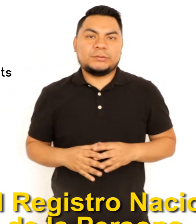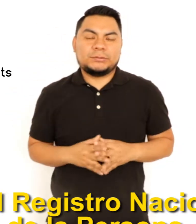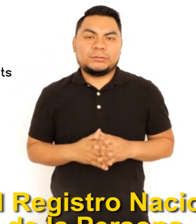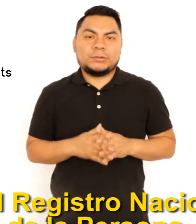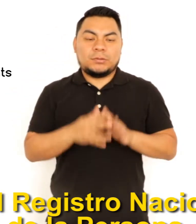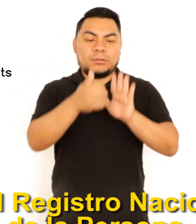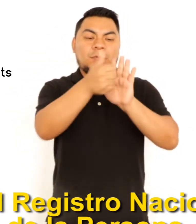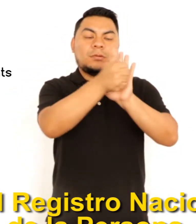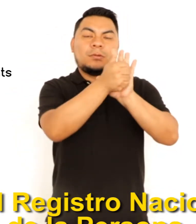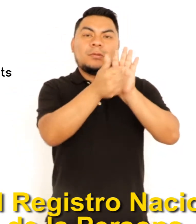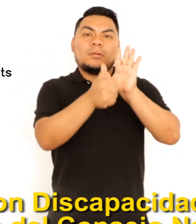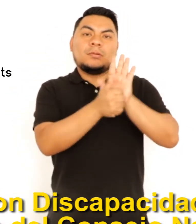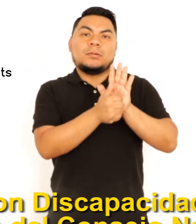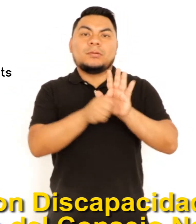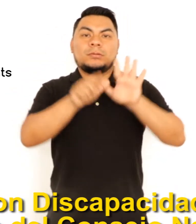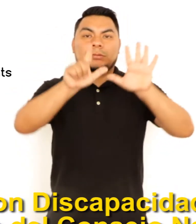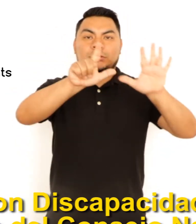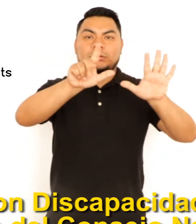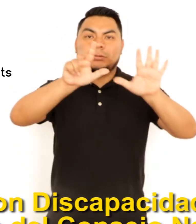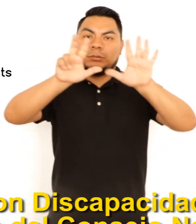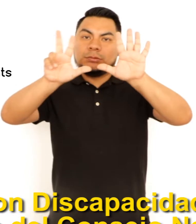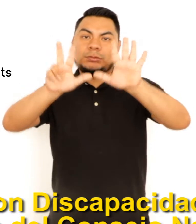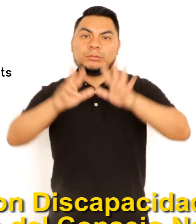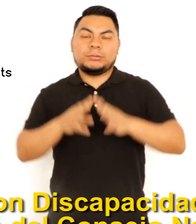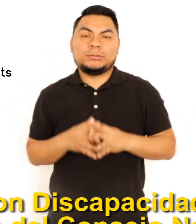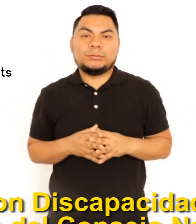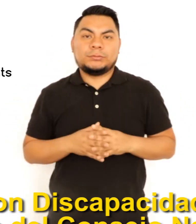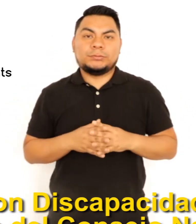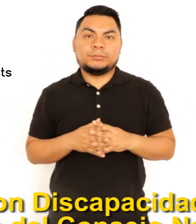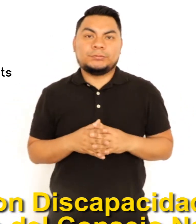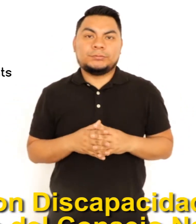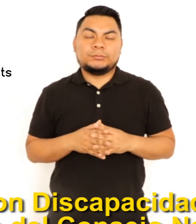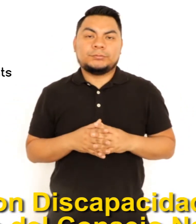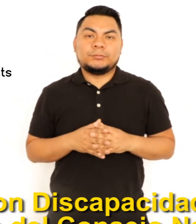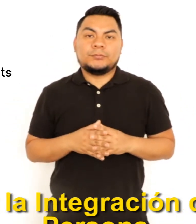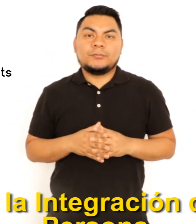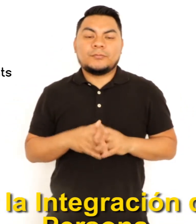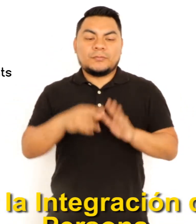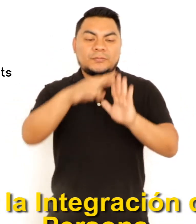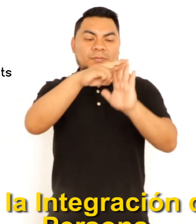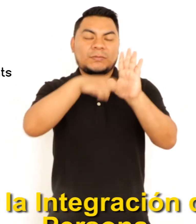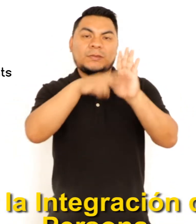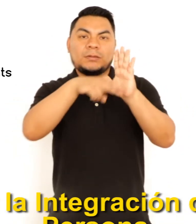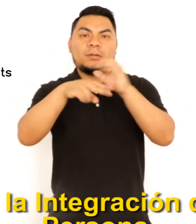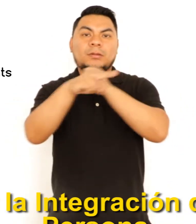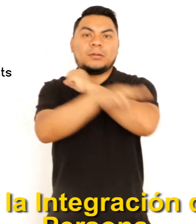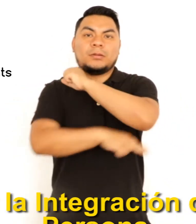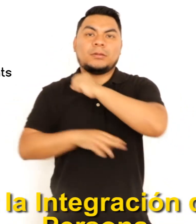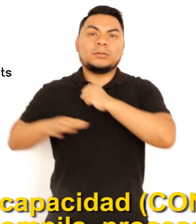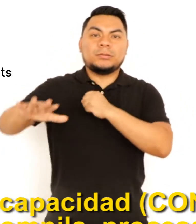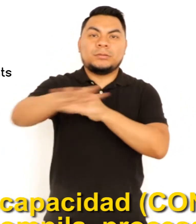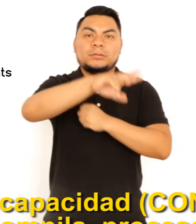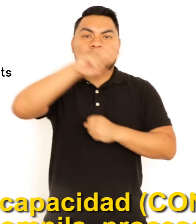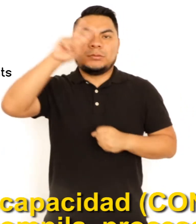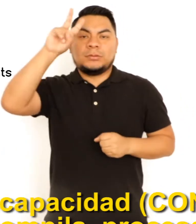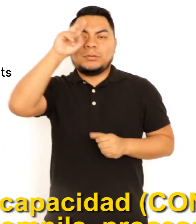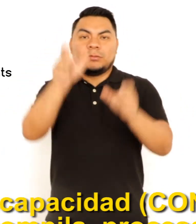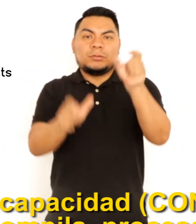Nacional de la Persona con Discapacidad, a cargo del Consejo Nacional para la Integración de la Persona con Discapacidad,